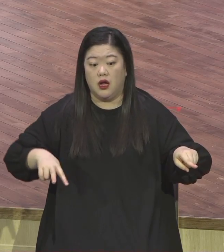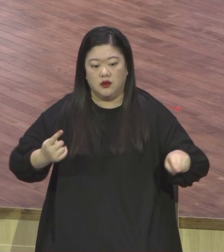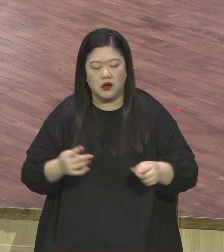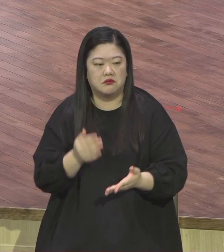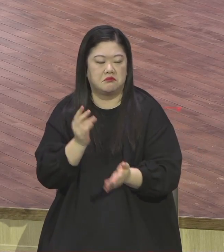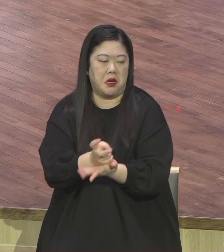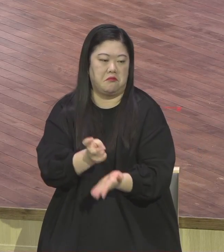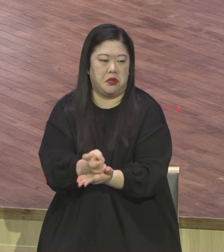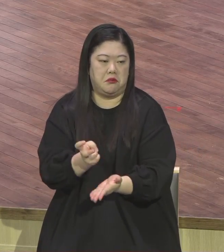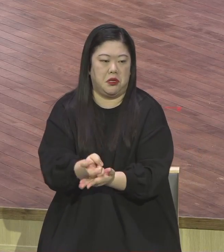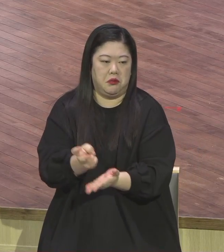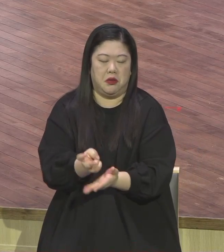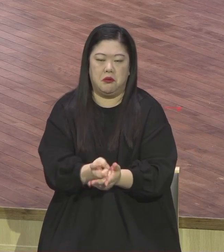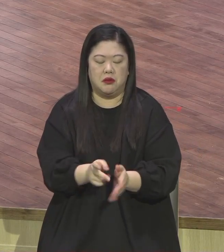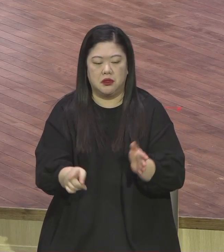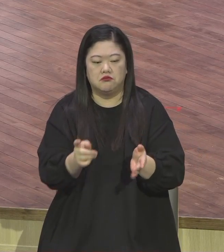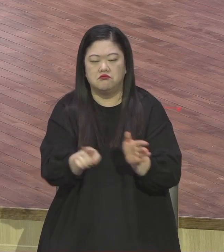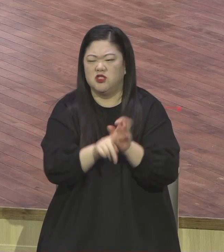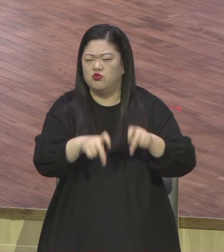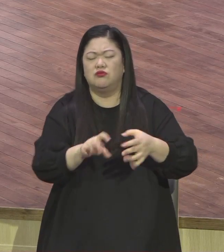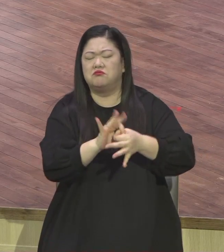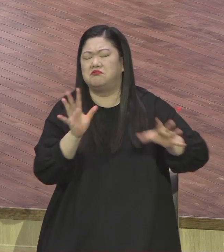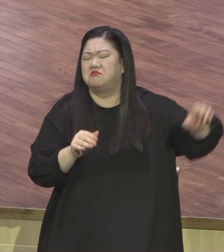기독교의 처참한 모습이에요.